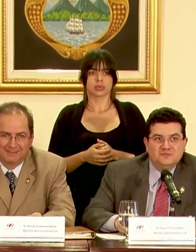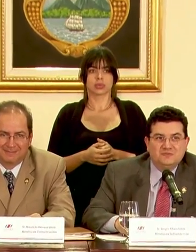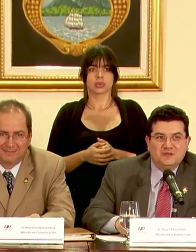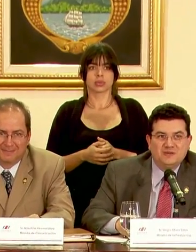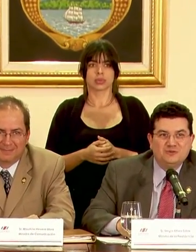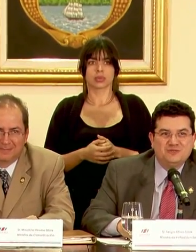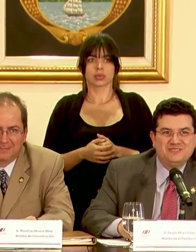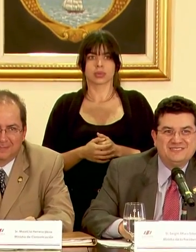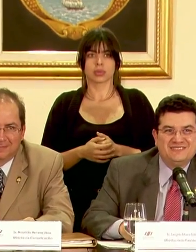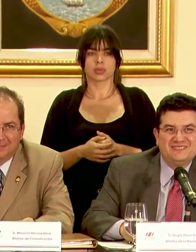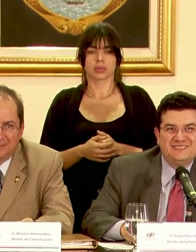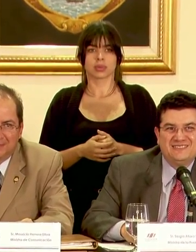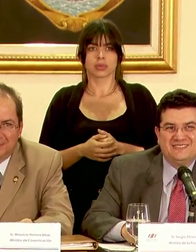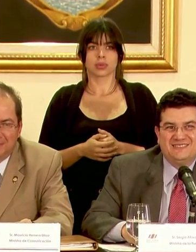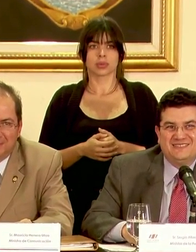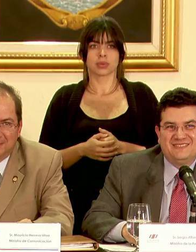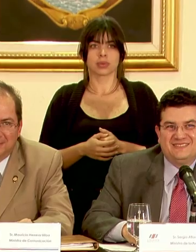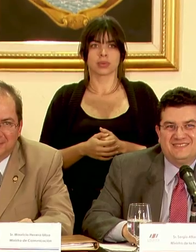esperemos